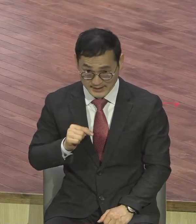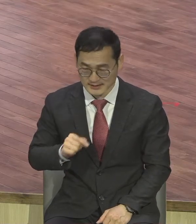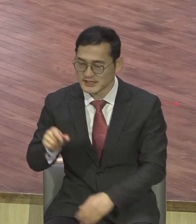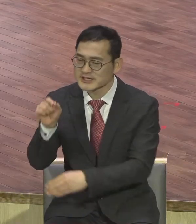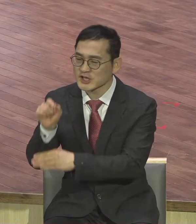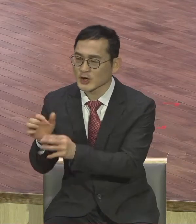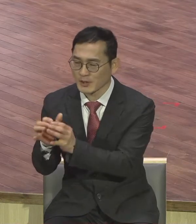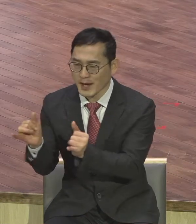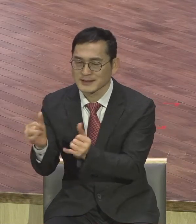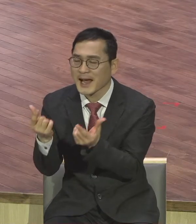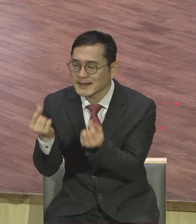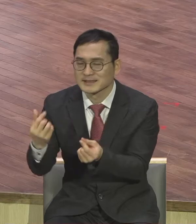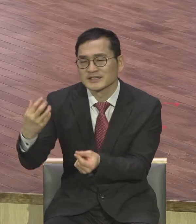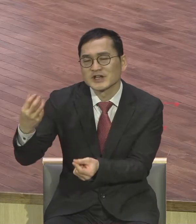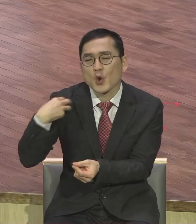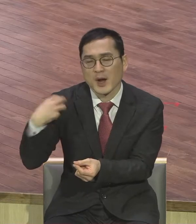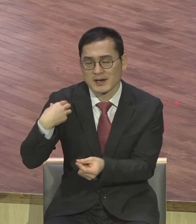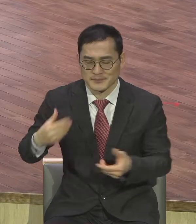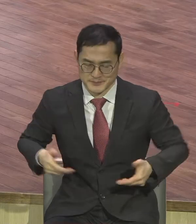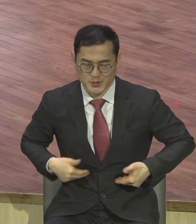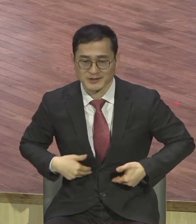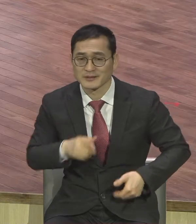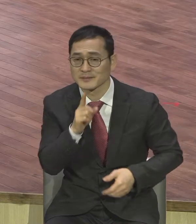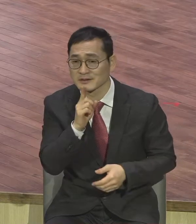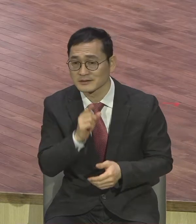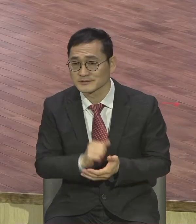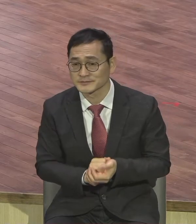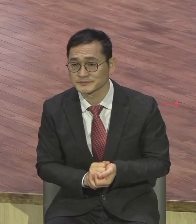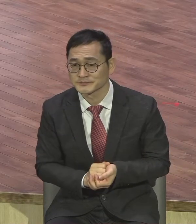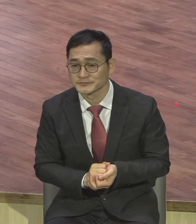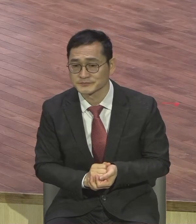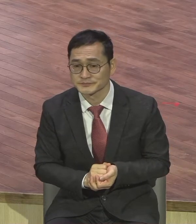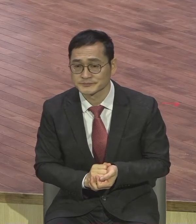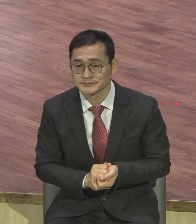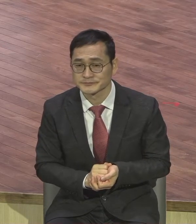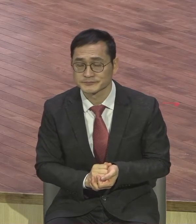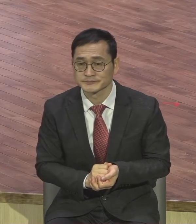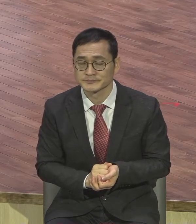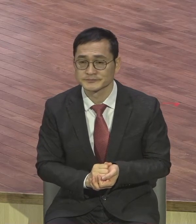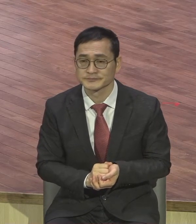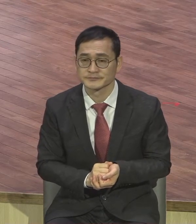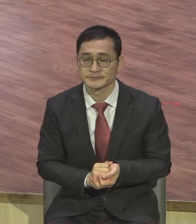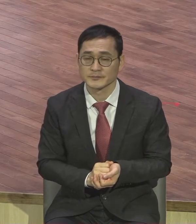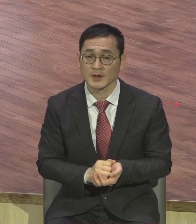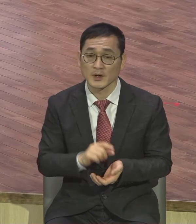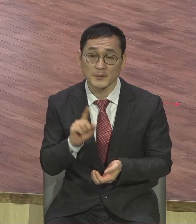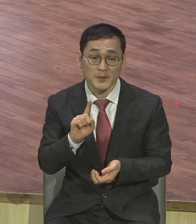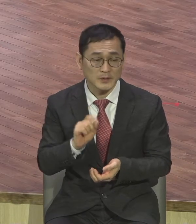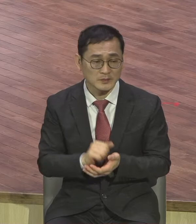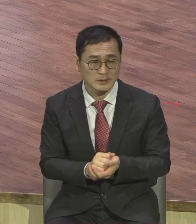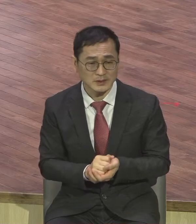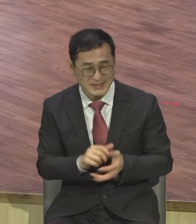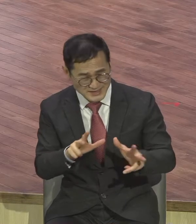역할을 감당해야 된다고 지금 말씀하고 있어요 지금의 변질된 모습이 아니고